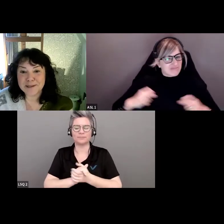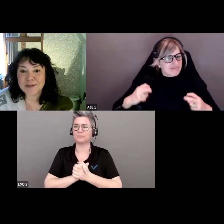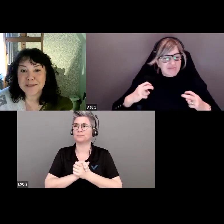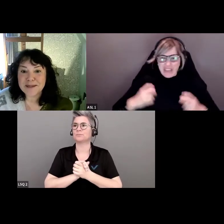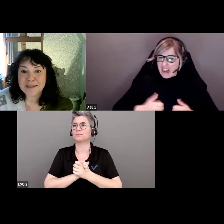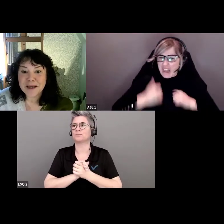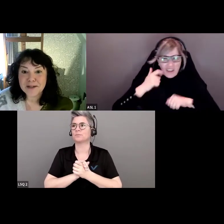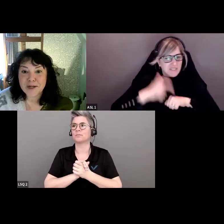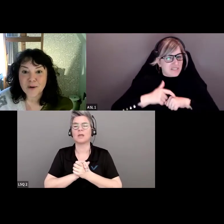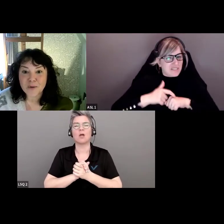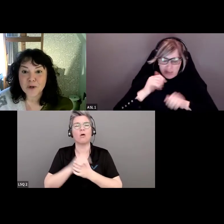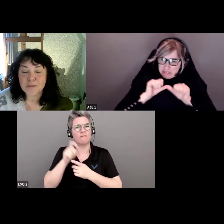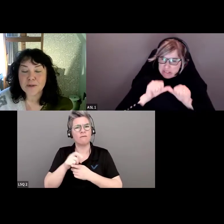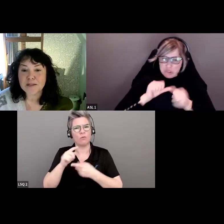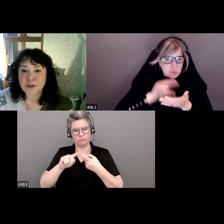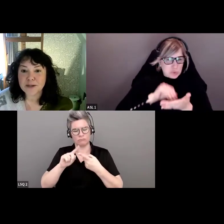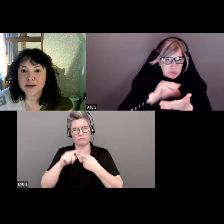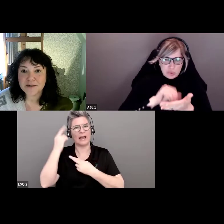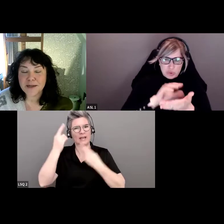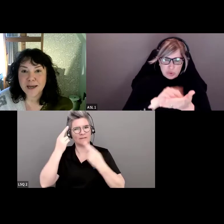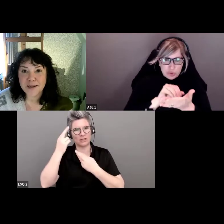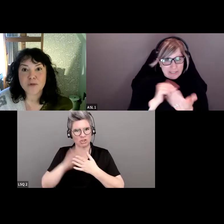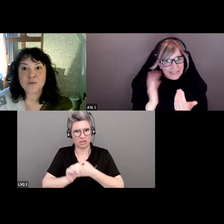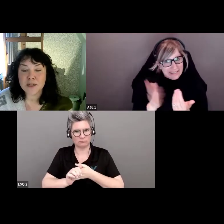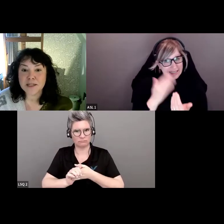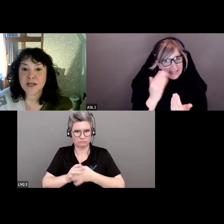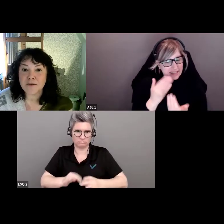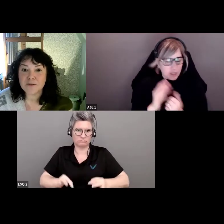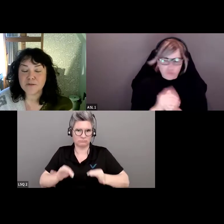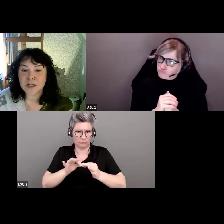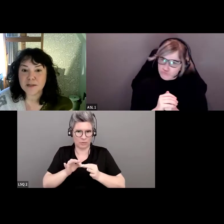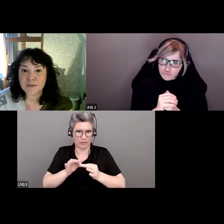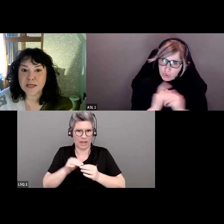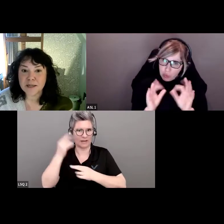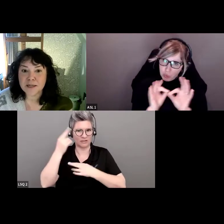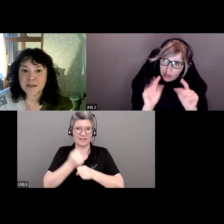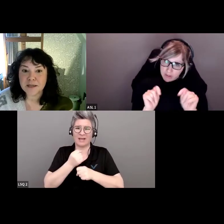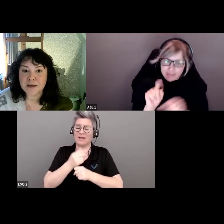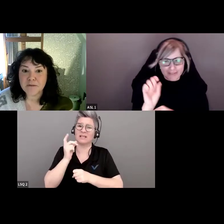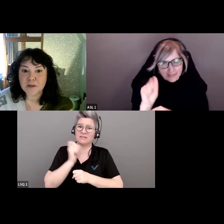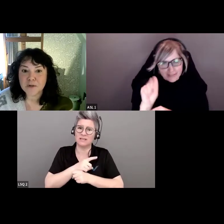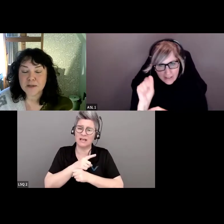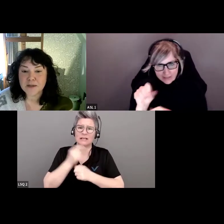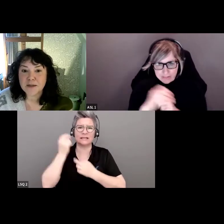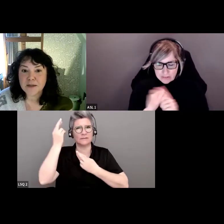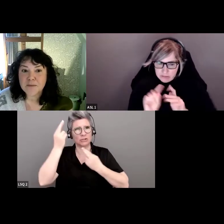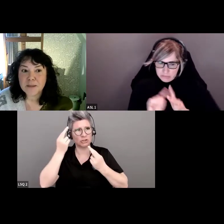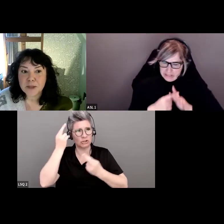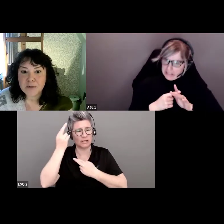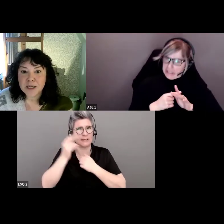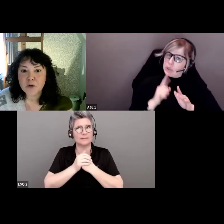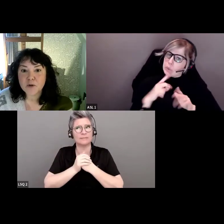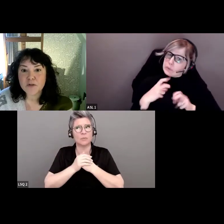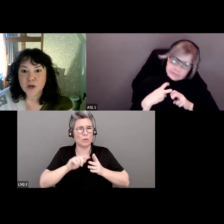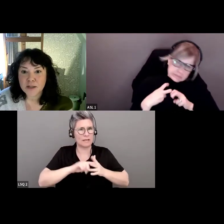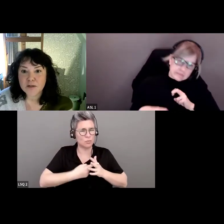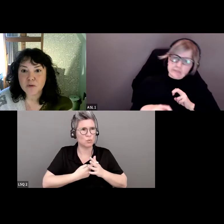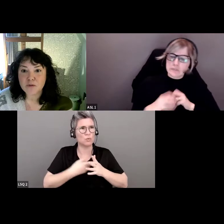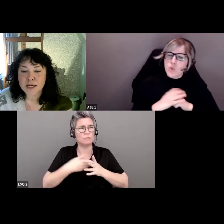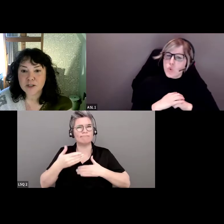réfléchir. C'est déjà ça. C'est un travail difficile, surtout au début.